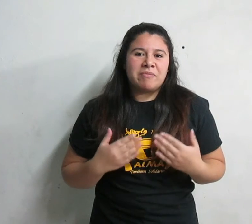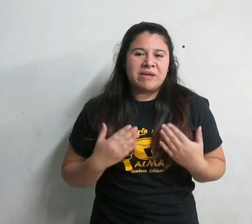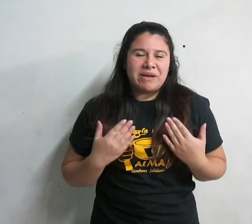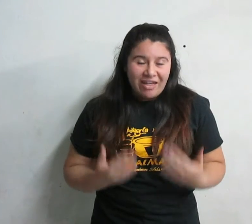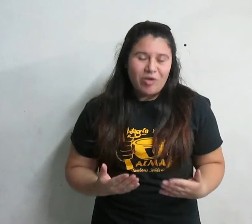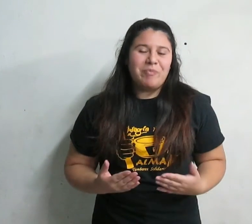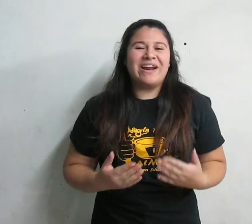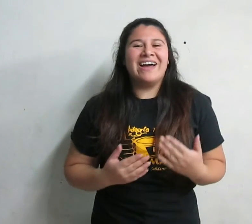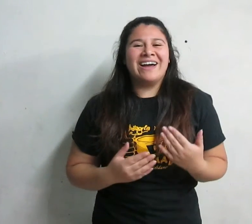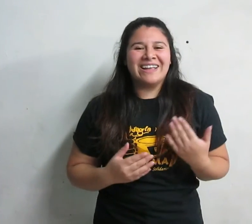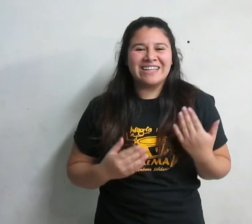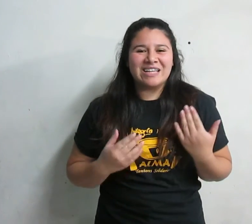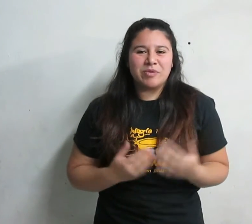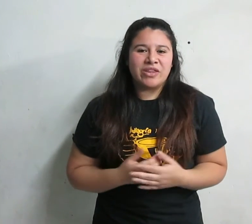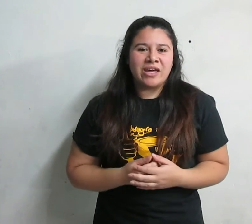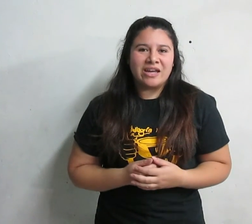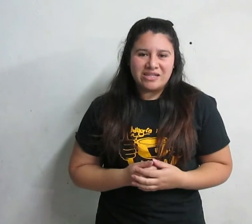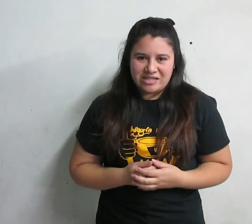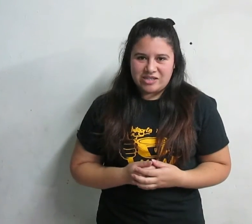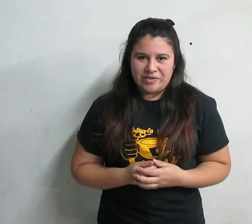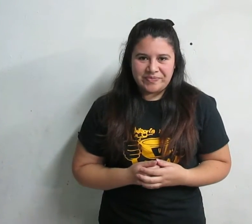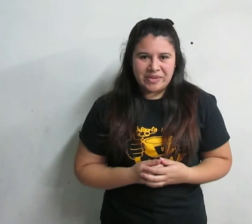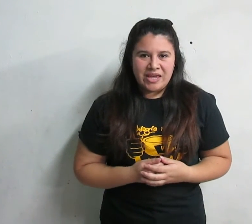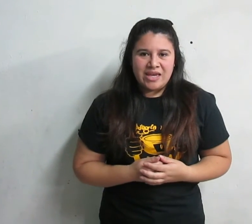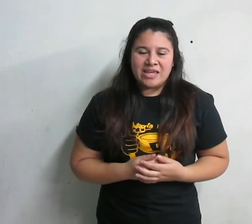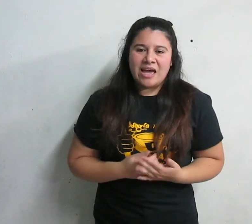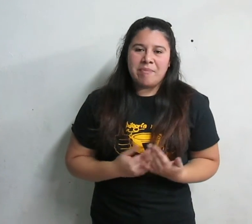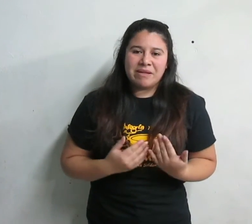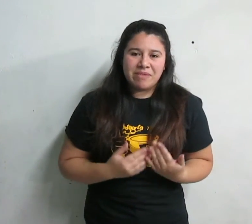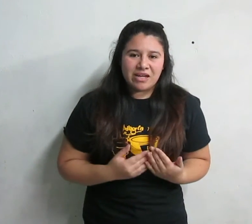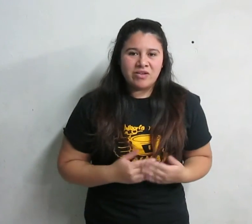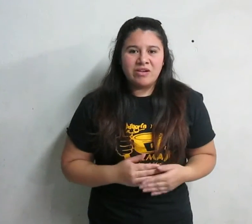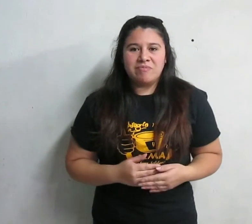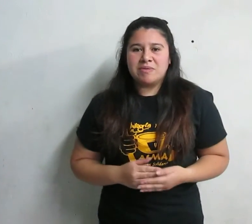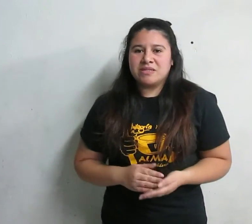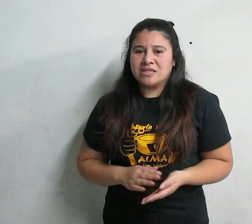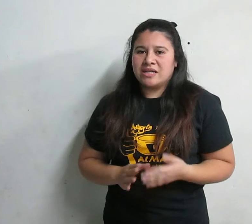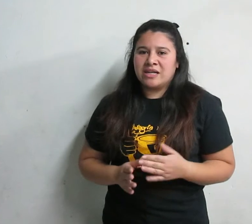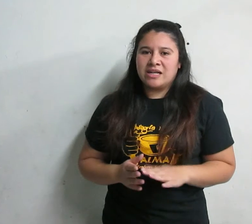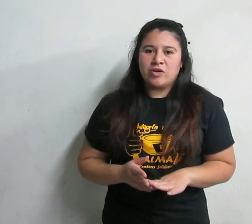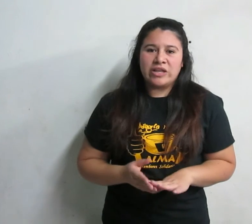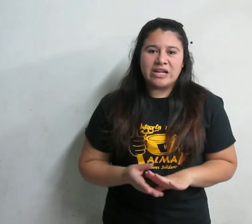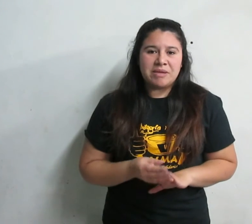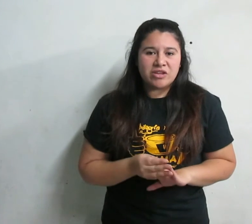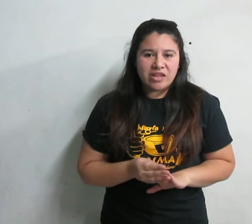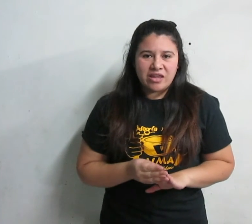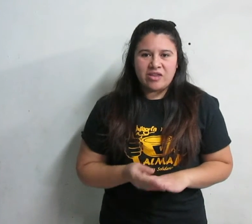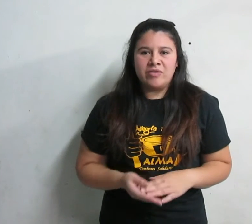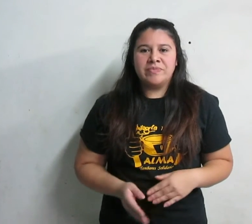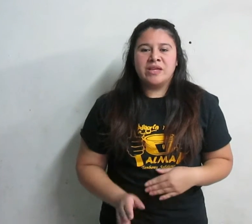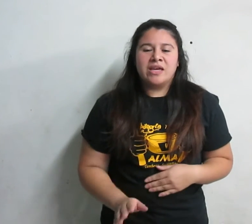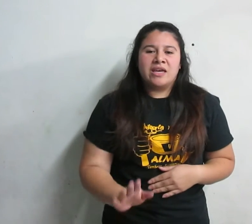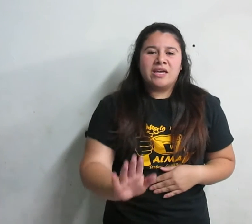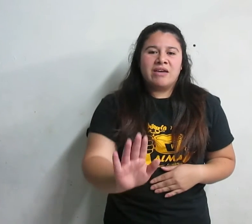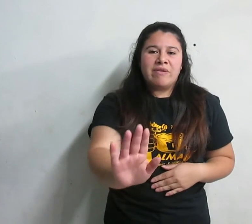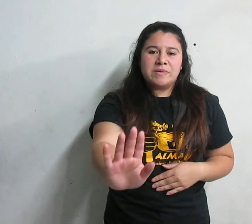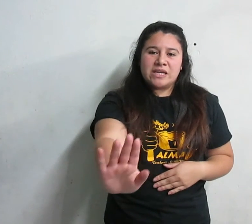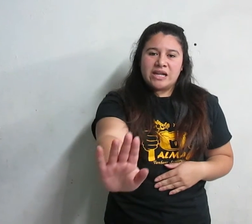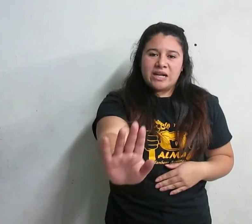preparados para este tipo de ejercicio. Ya primero vamos a hacer los estiramientos de dedos, vamos a estirar